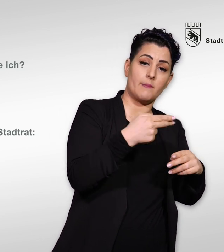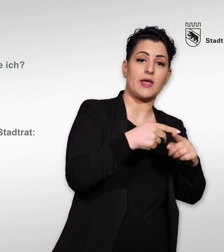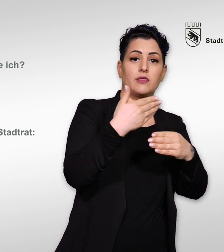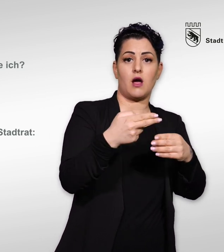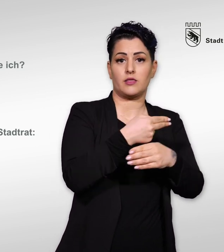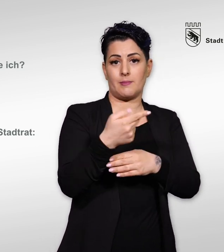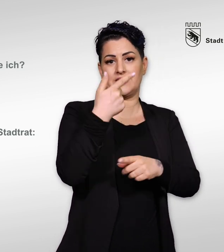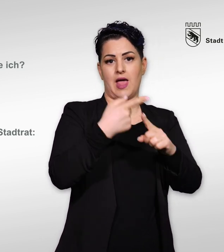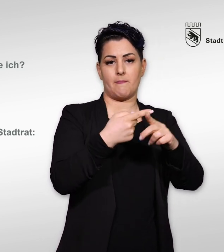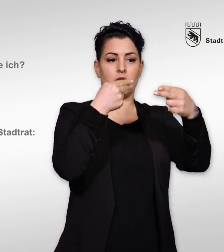zweites Mal auf.